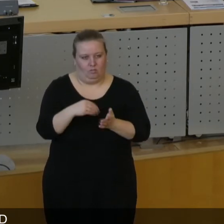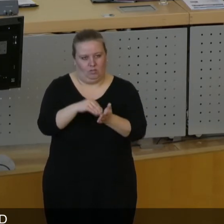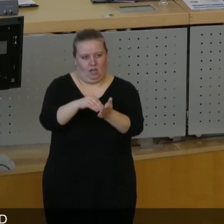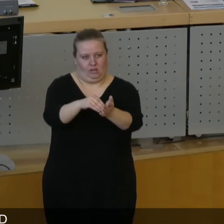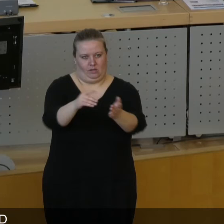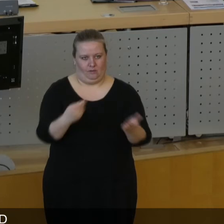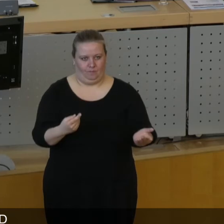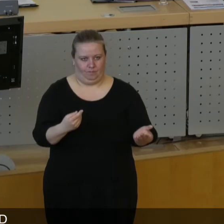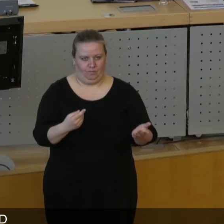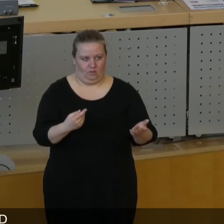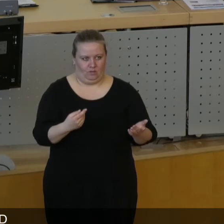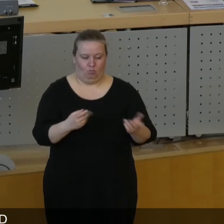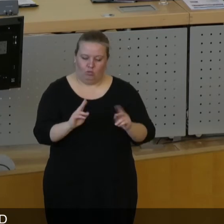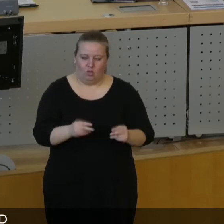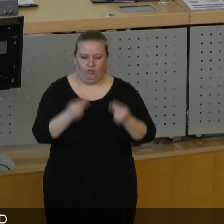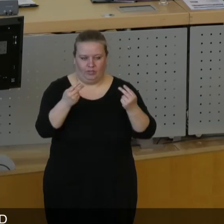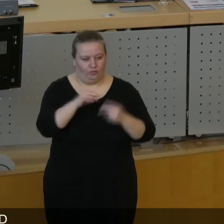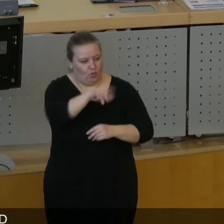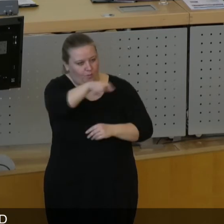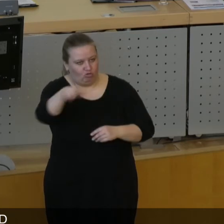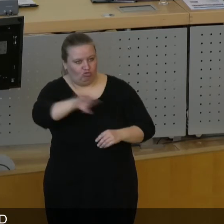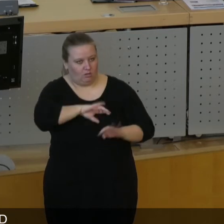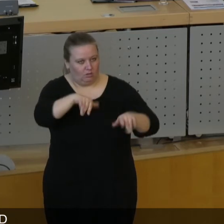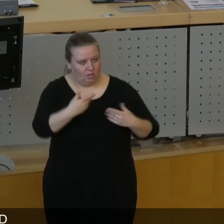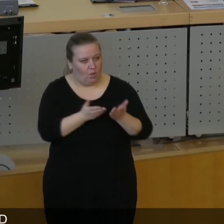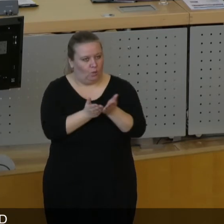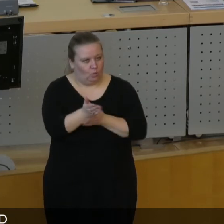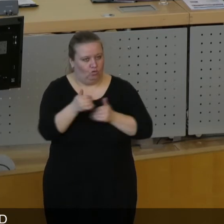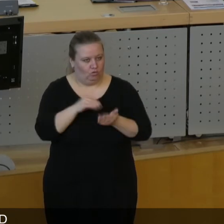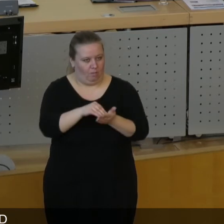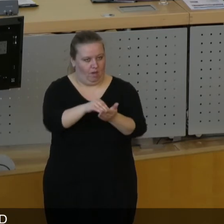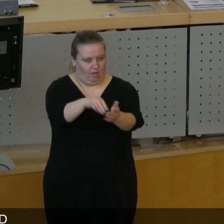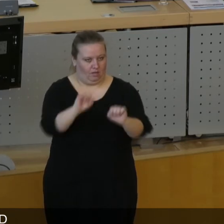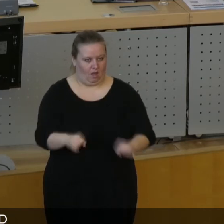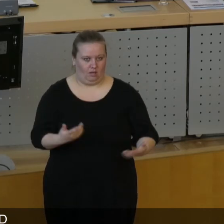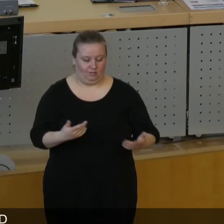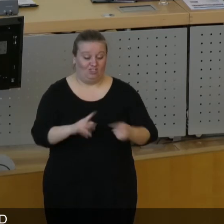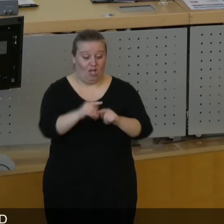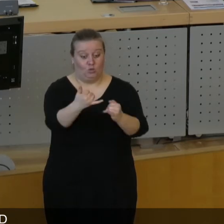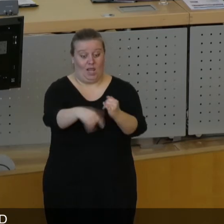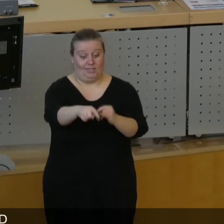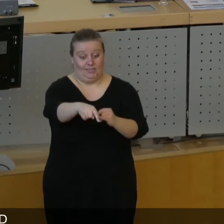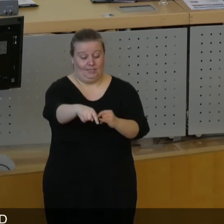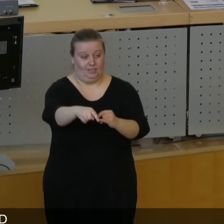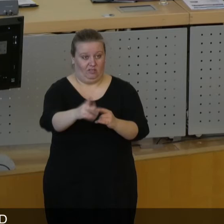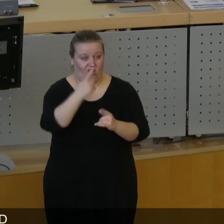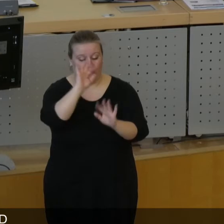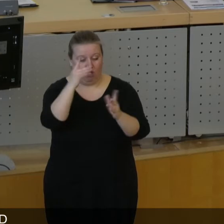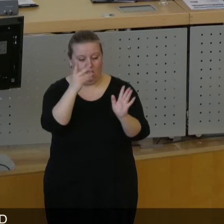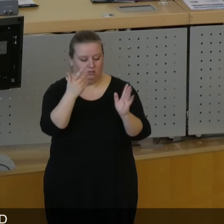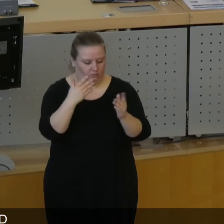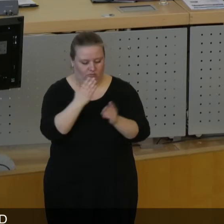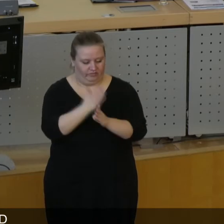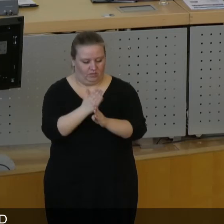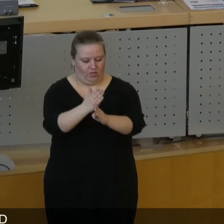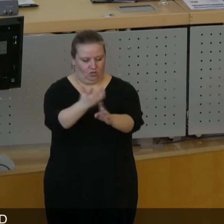gerade erst anlaufen. Denn das bietet auch für die Menschen die Chance, sich dauerhaft zu beteiligen und nicht erst ganz zum Schluss, wenn eigentlich alles schon